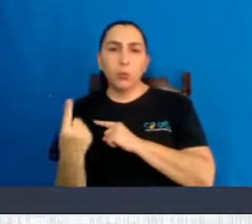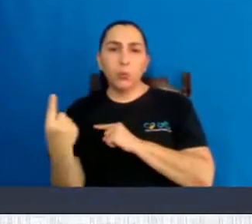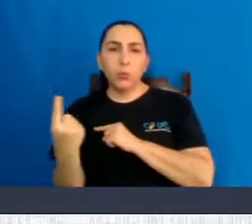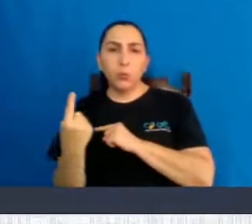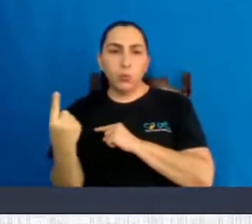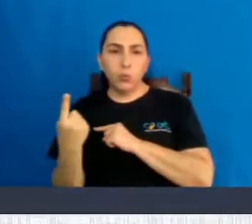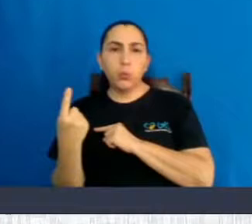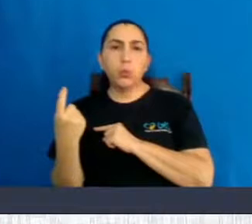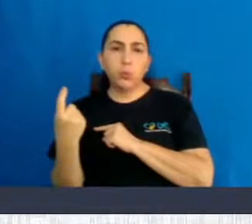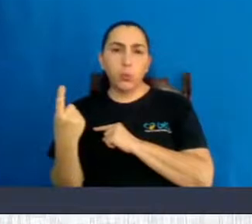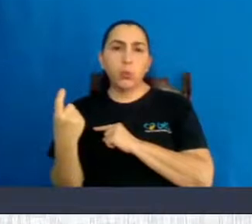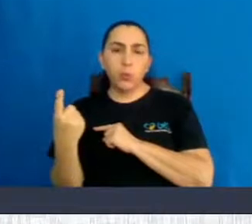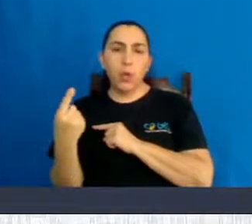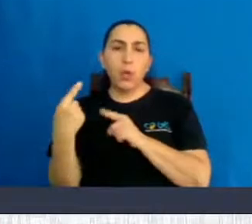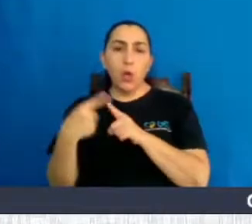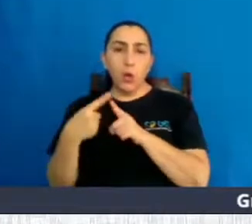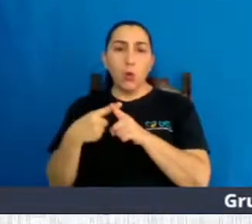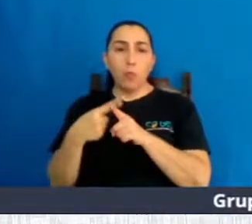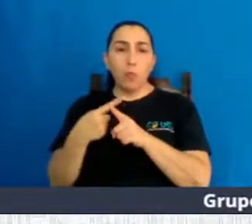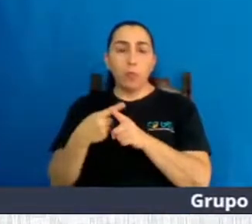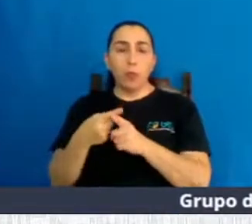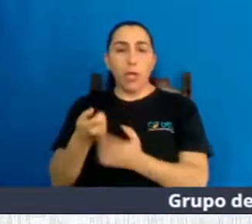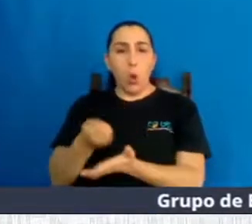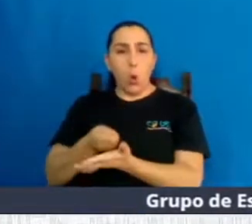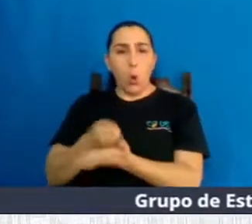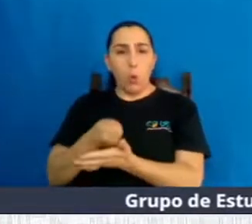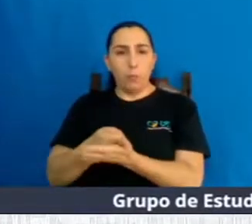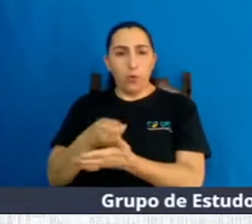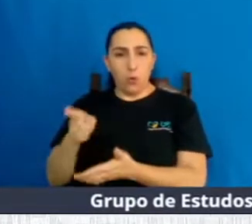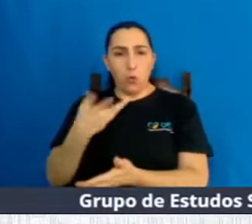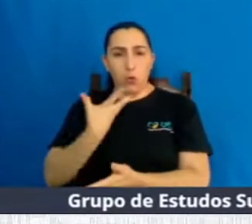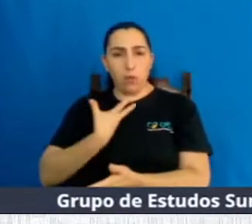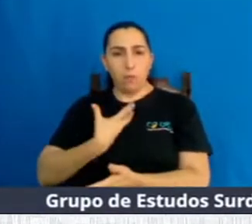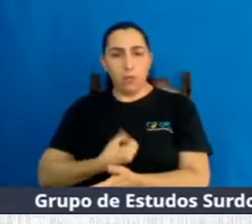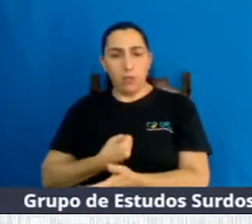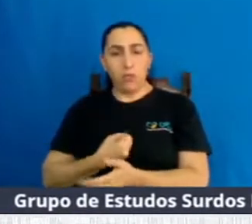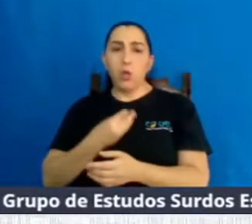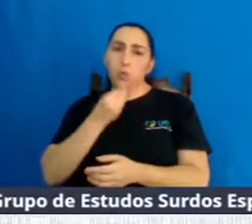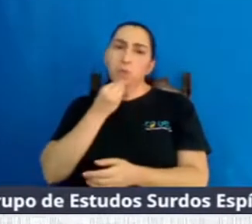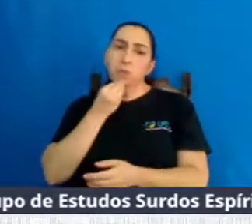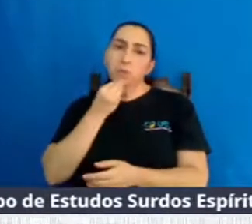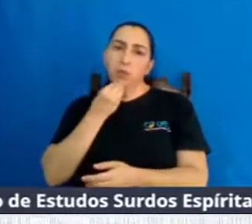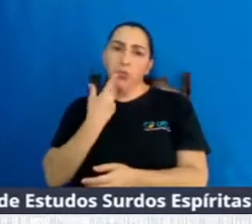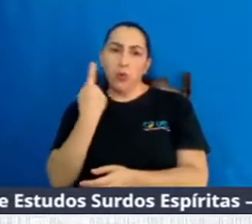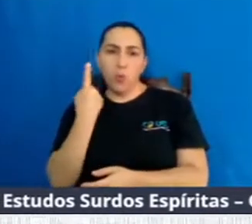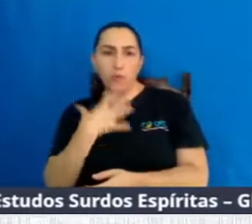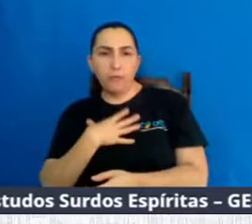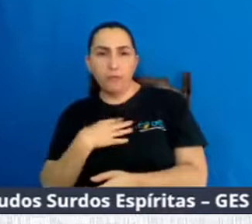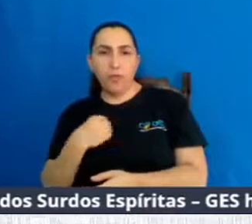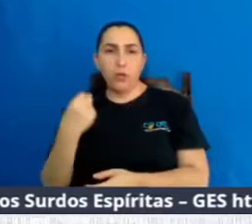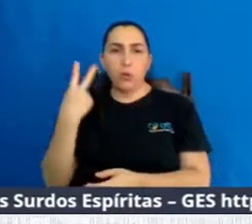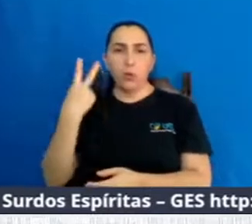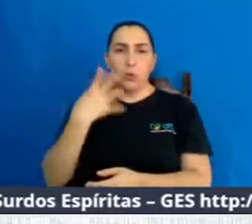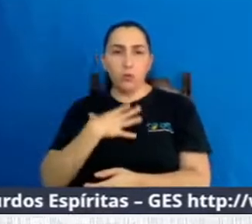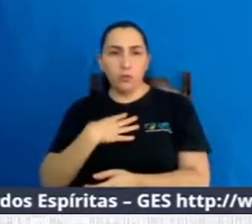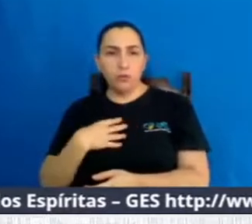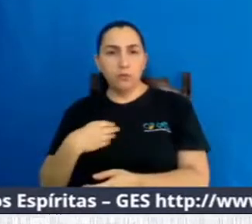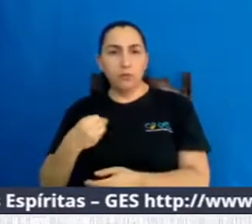parceiro que as obrigou a abortar e que podia ter um filho, podia ter dois filhos, trazendo alegria, esperança,